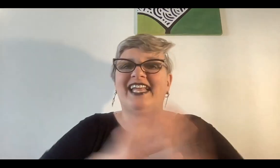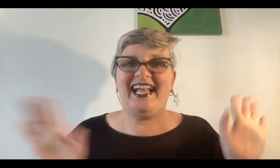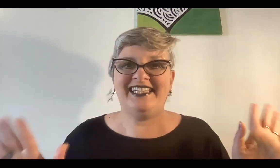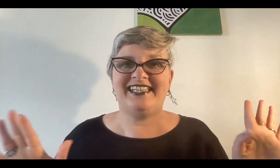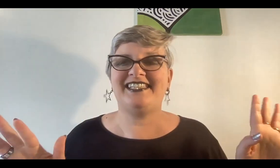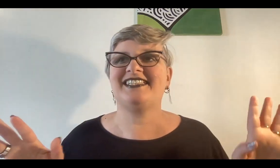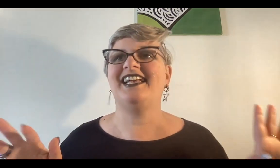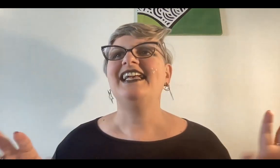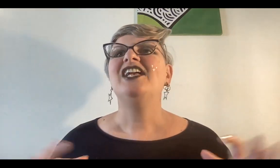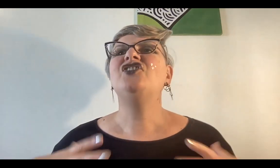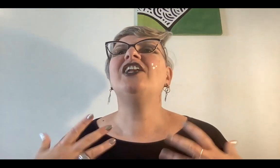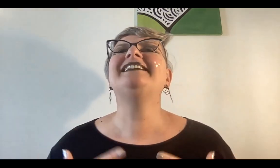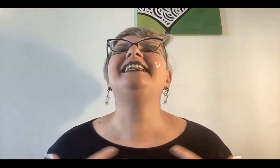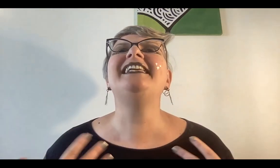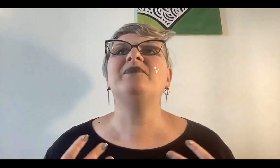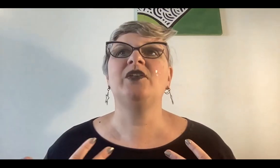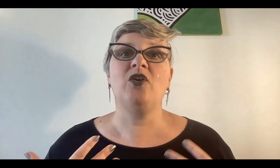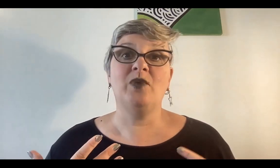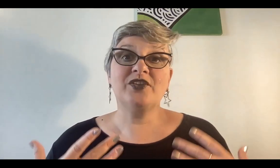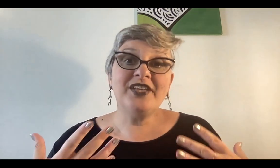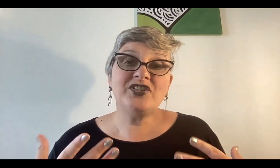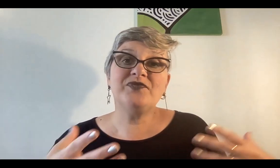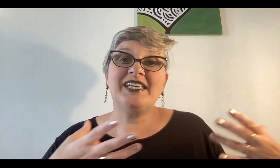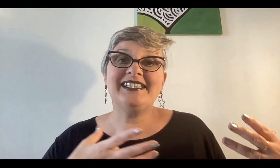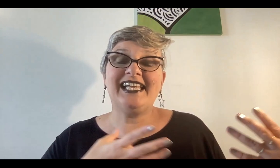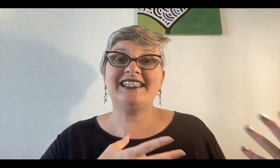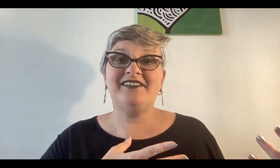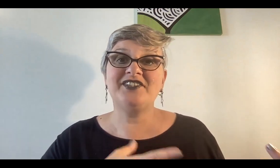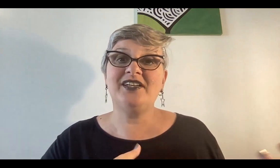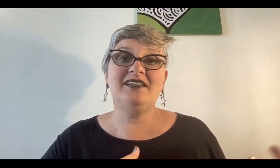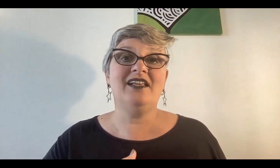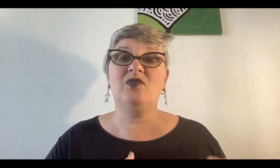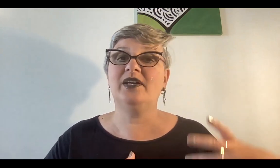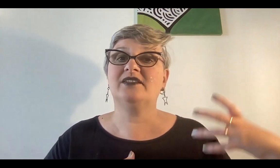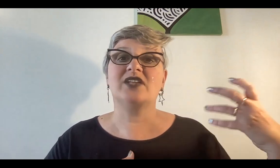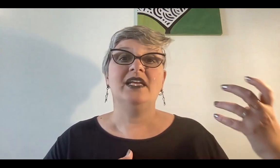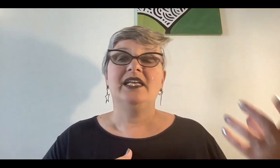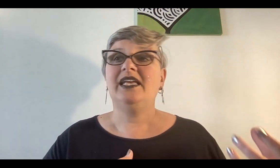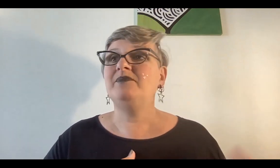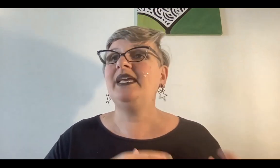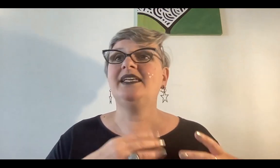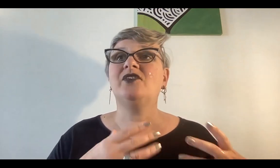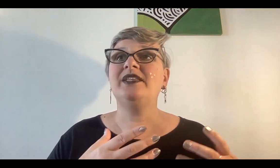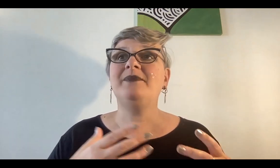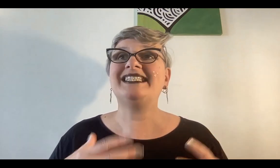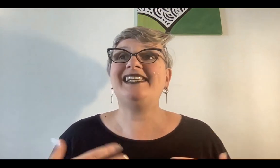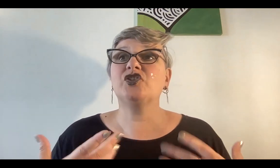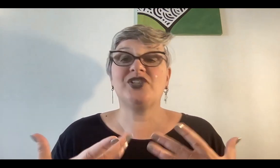que nadie te dice, no les tenían miedo a los muertos. De hecho, fíjate que las celebraciones del Día de los Muertos en México y demás, se los